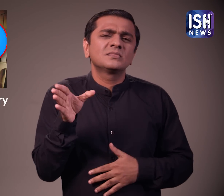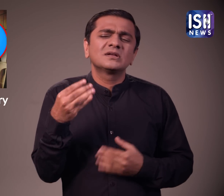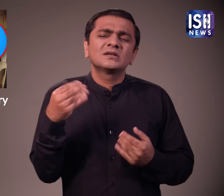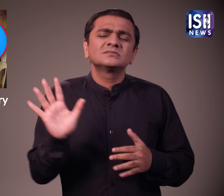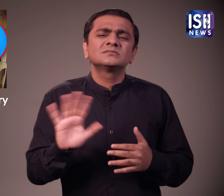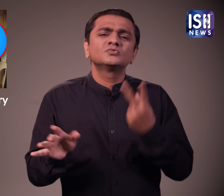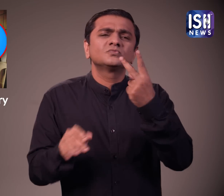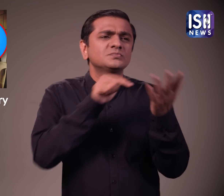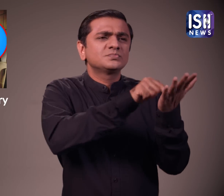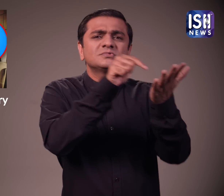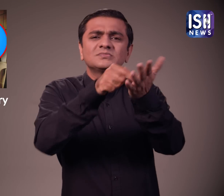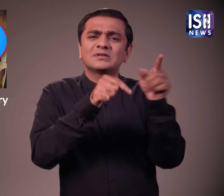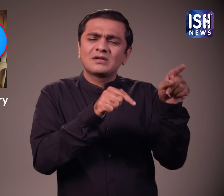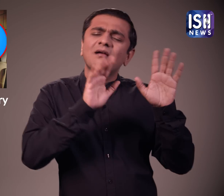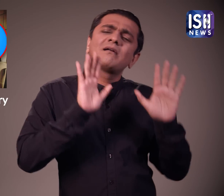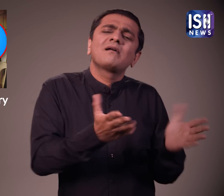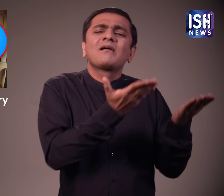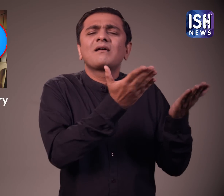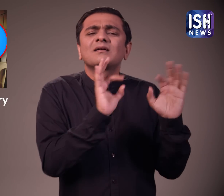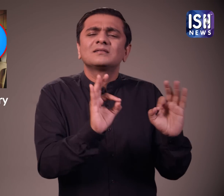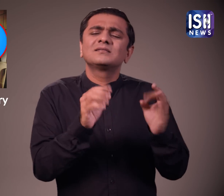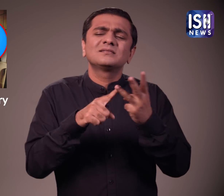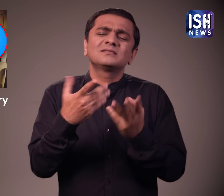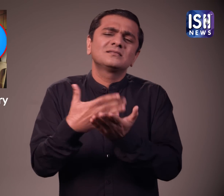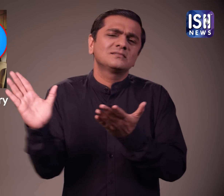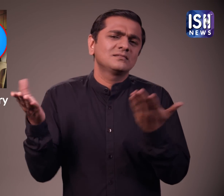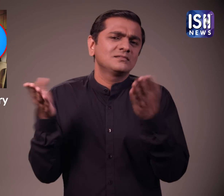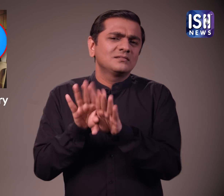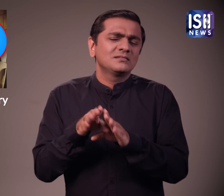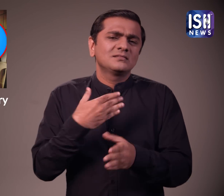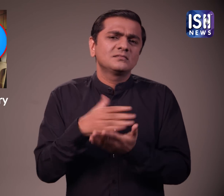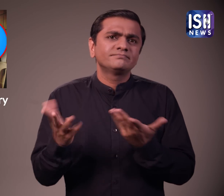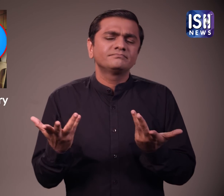होगी हाला कि मस्क ने इस पर ध्यान नहीं दिया और सेंडर को बंद कर दिया